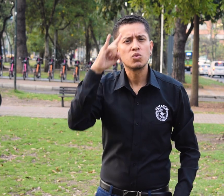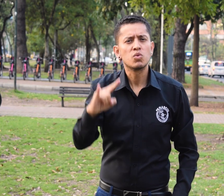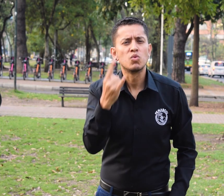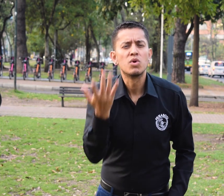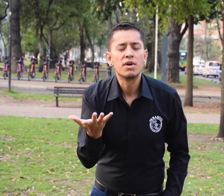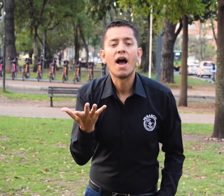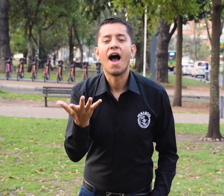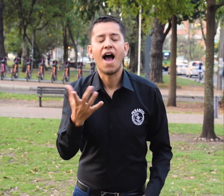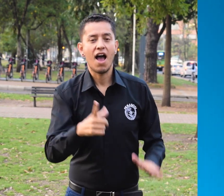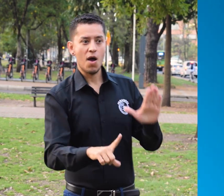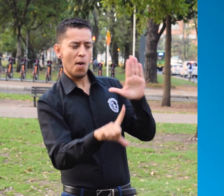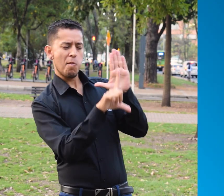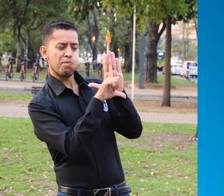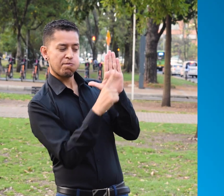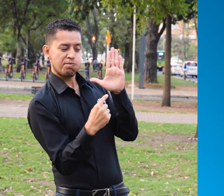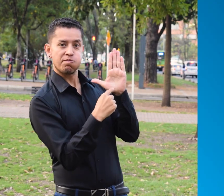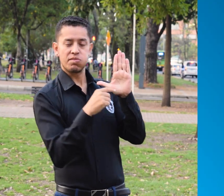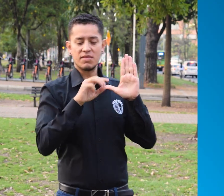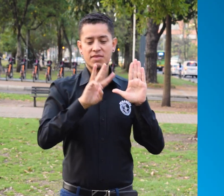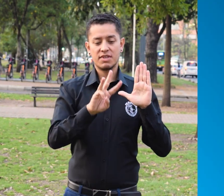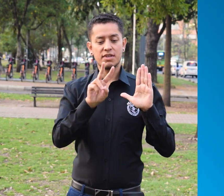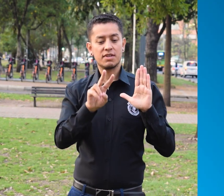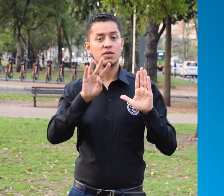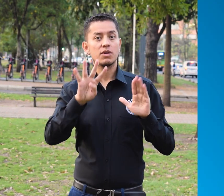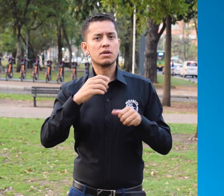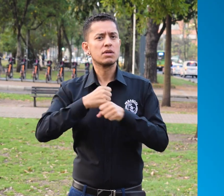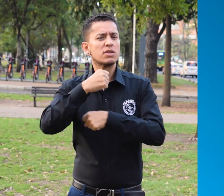es gracias a la ley 324 expedida en 1996.